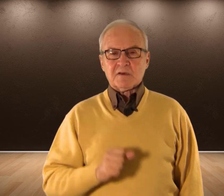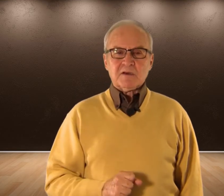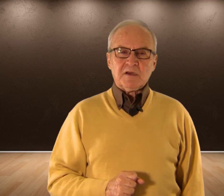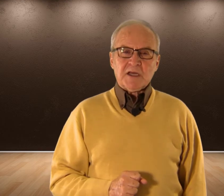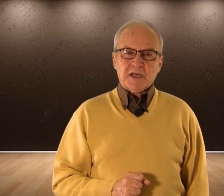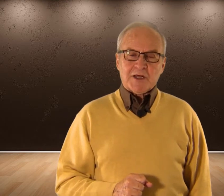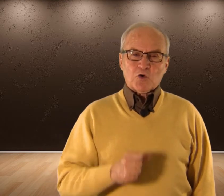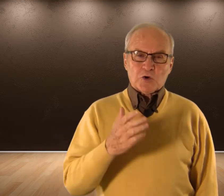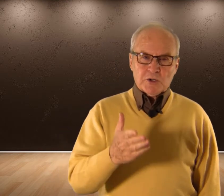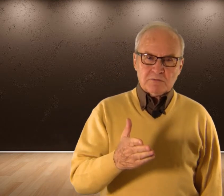¿Qué ocurrió?